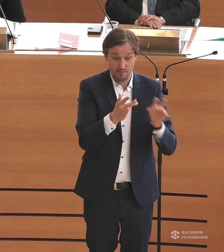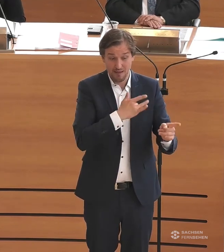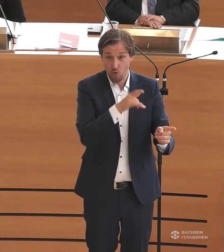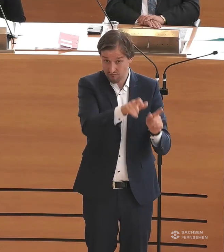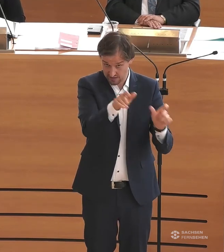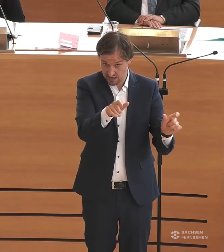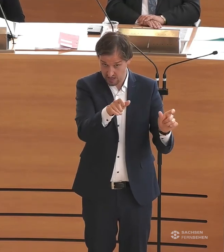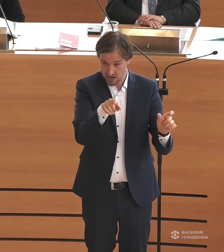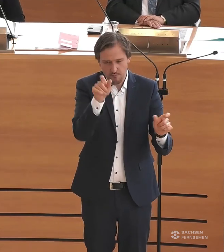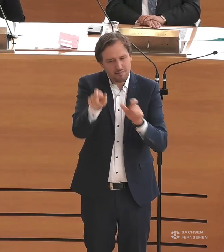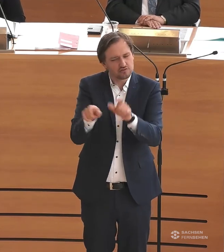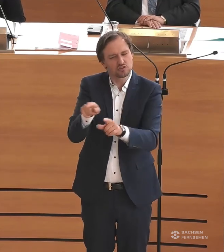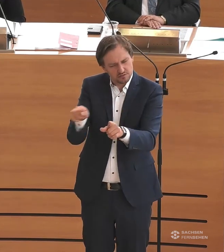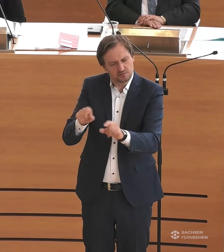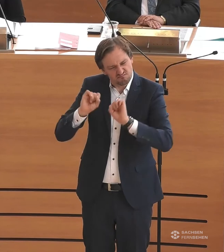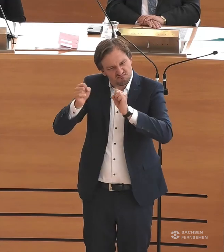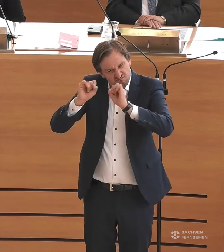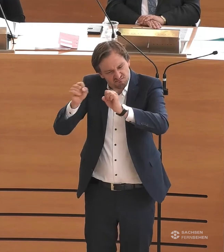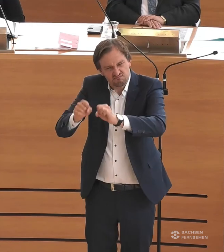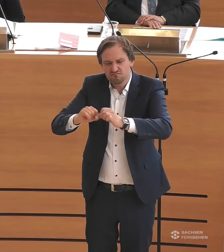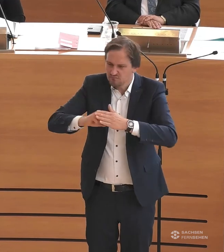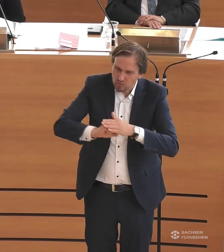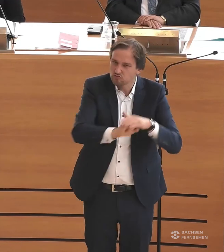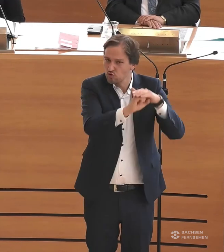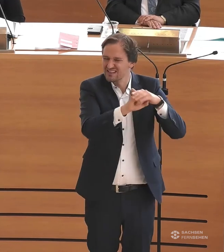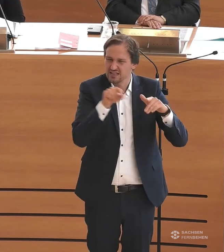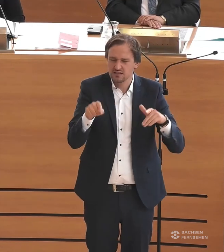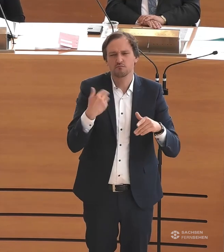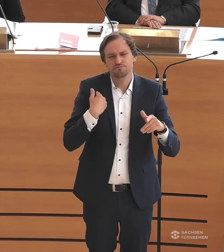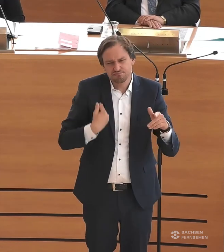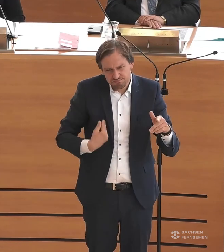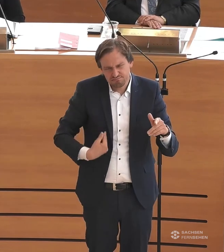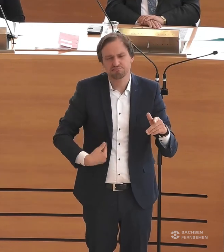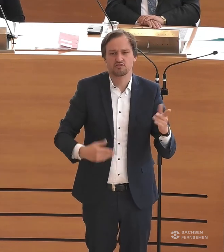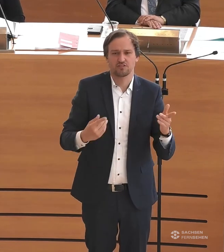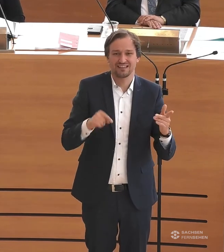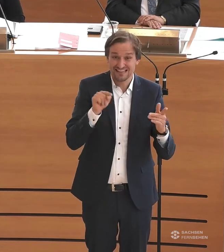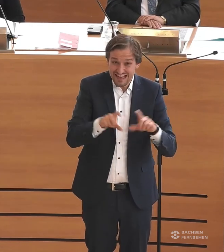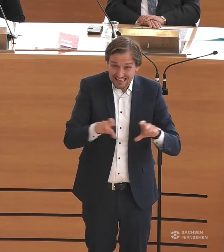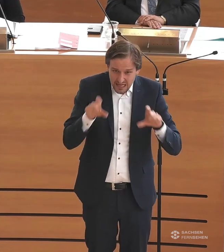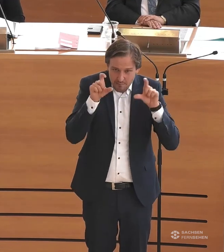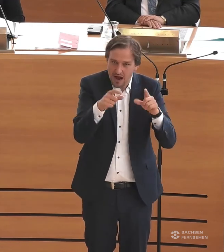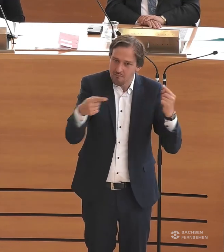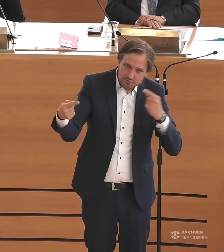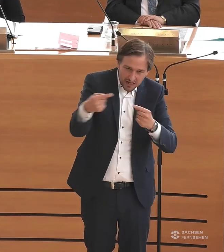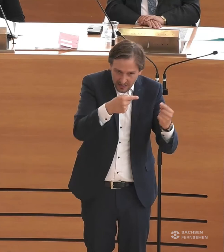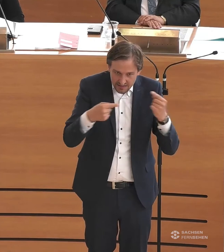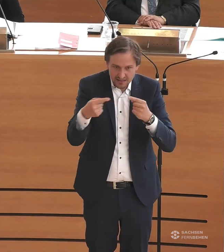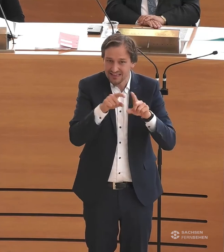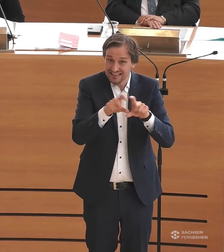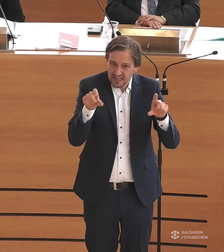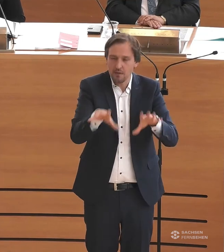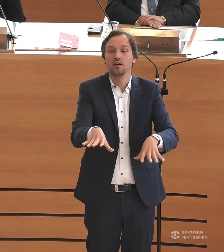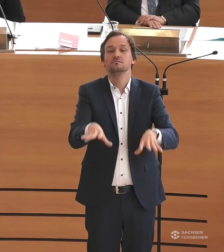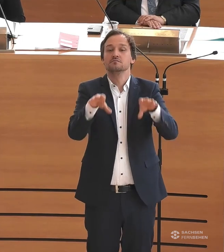aber auch die Menschen, die sich dafür einsetzen, denen sie da gehen. Und dieses darüber reden, dieses darüber, damit sich befassen,